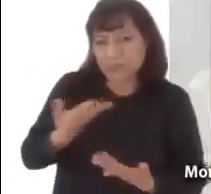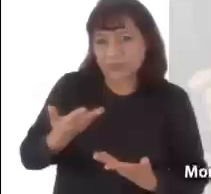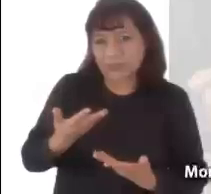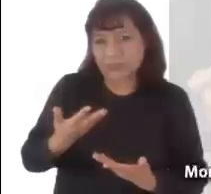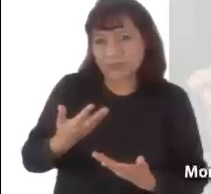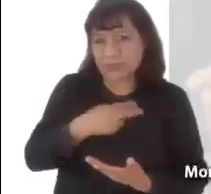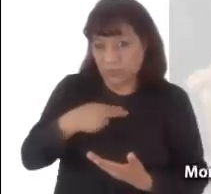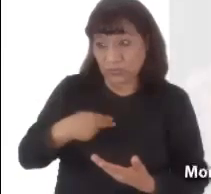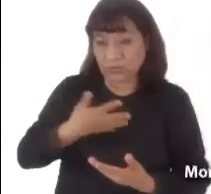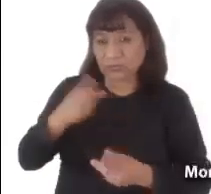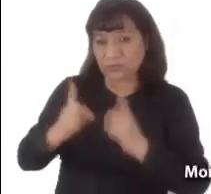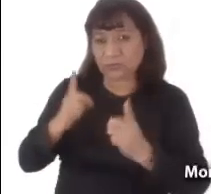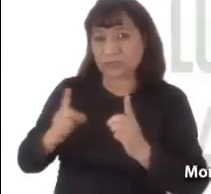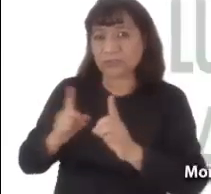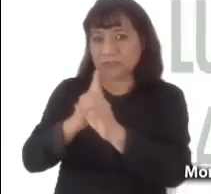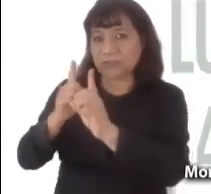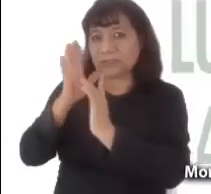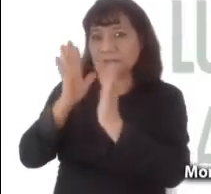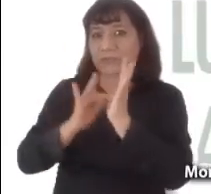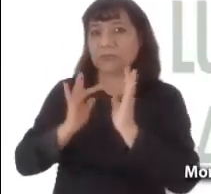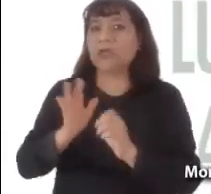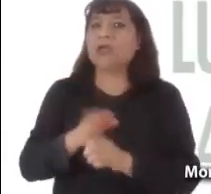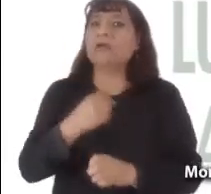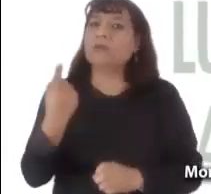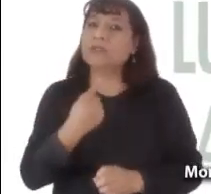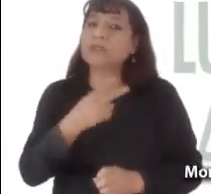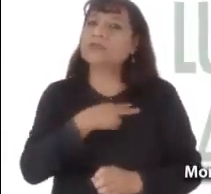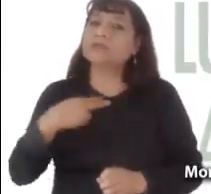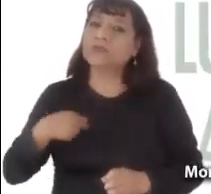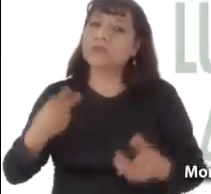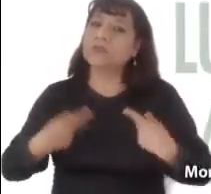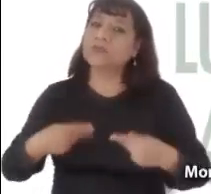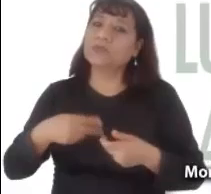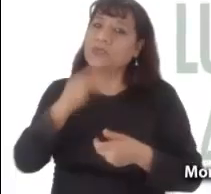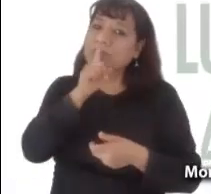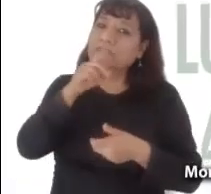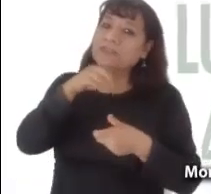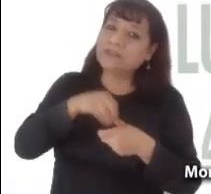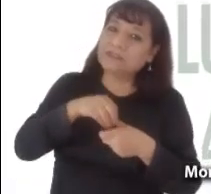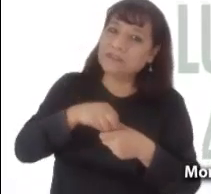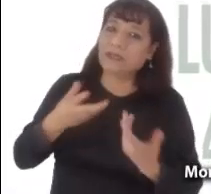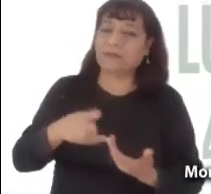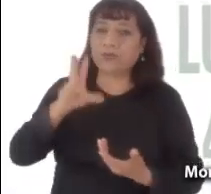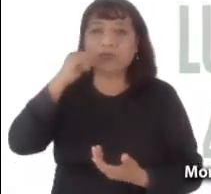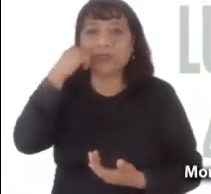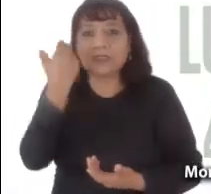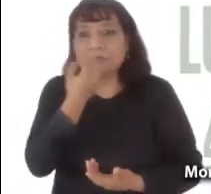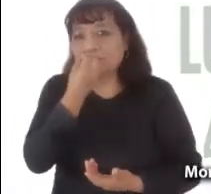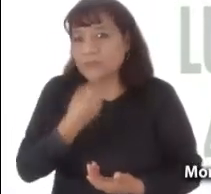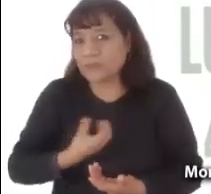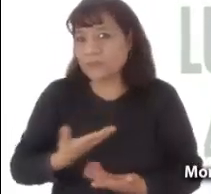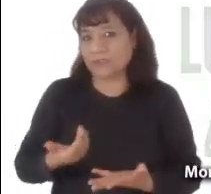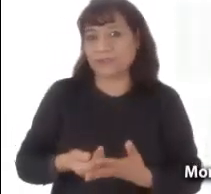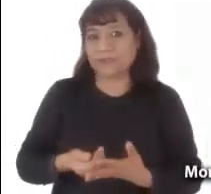de seguirlo? ¿Por qué entonces callamos y nos turbamos cuando